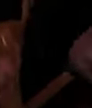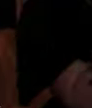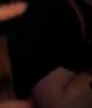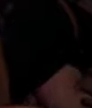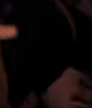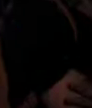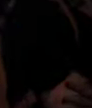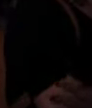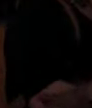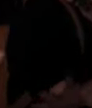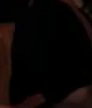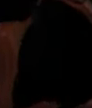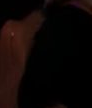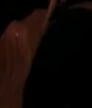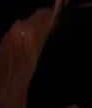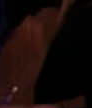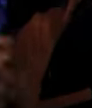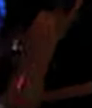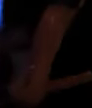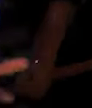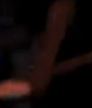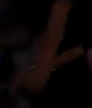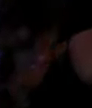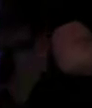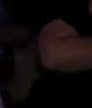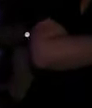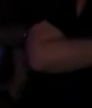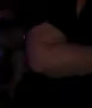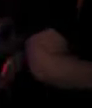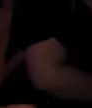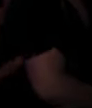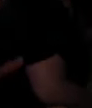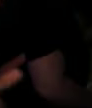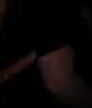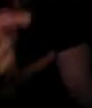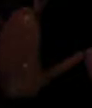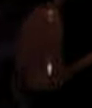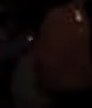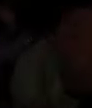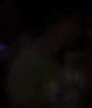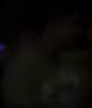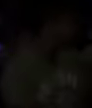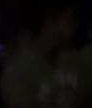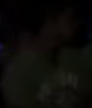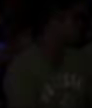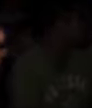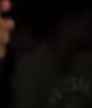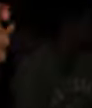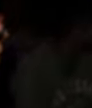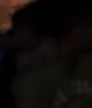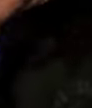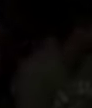Estou fazendo performance como dança, além de estar assistindo, eu também estou participando.